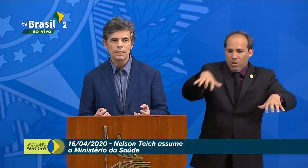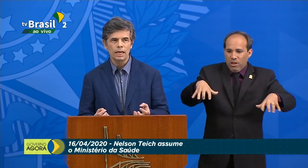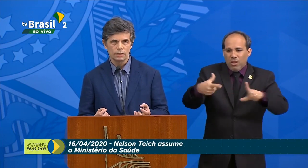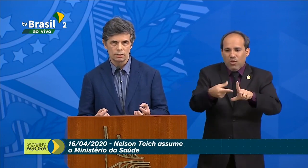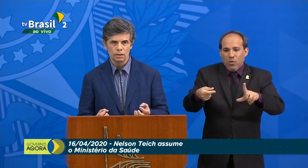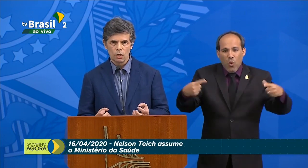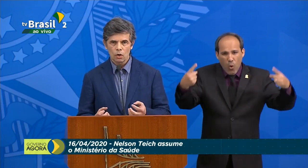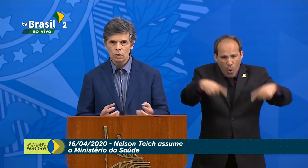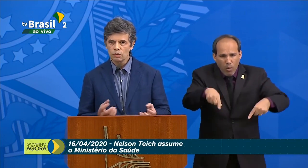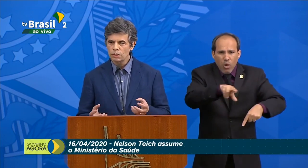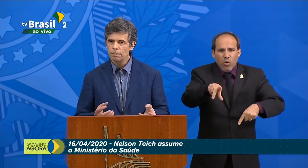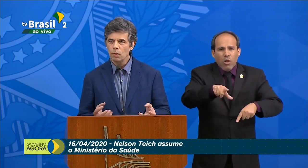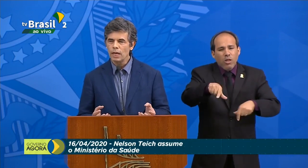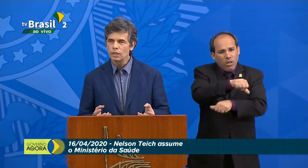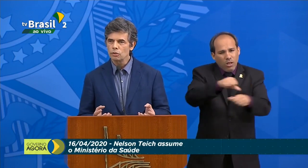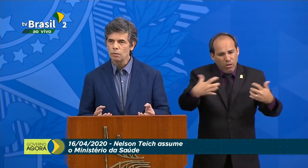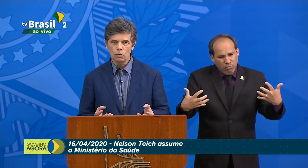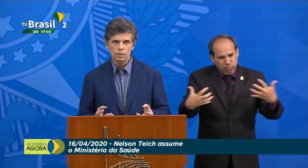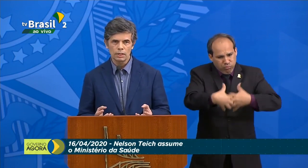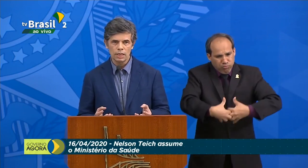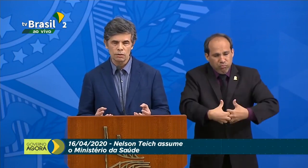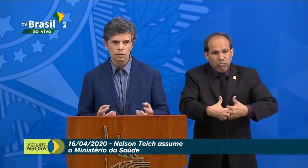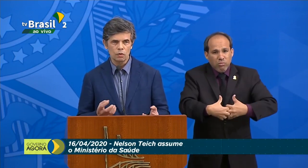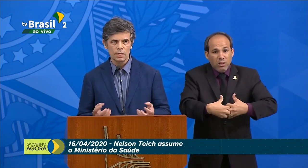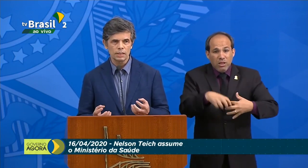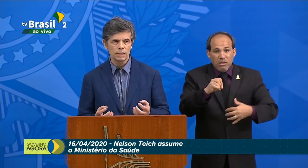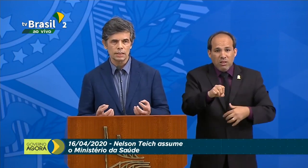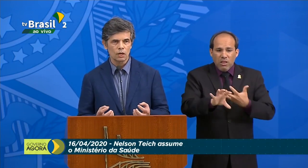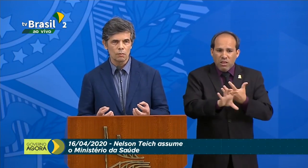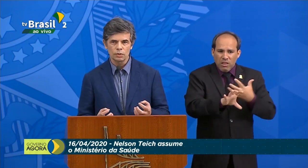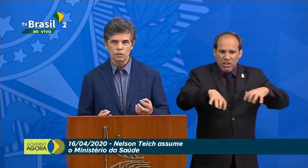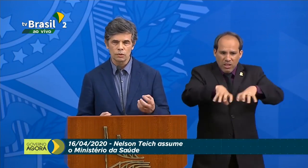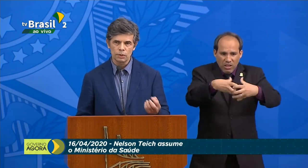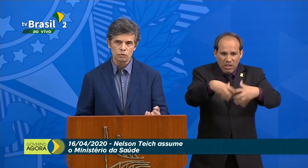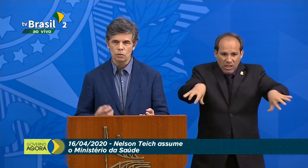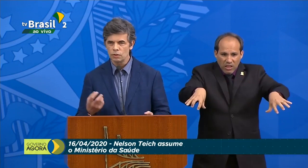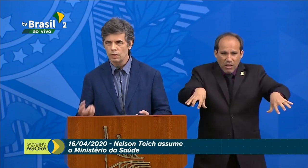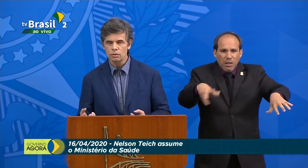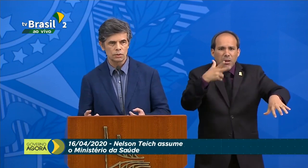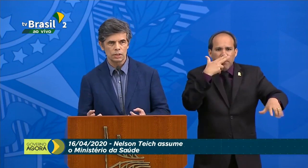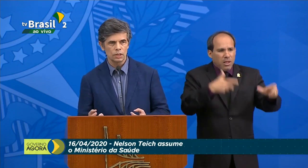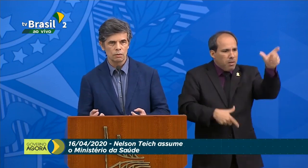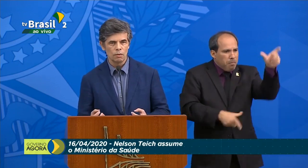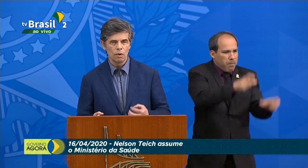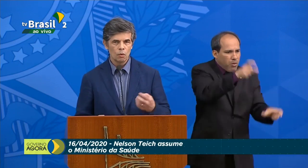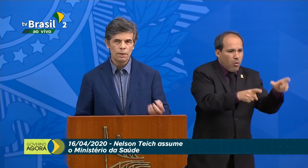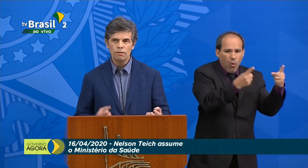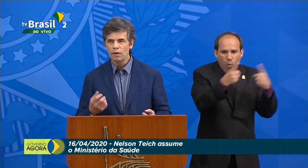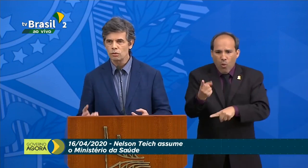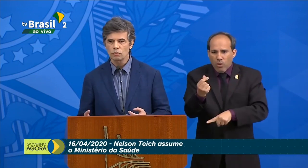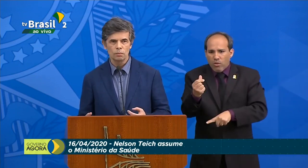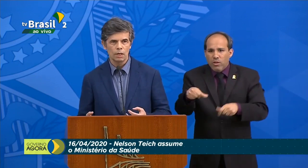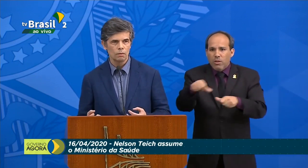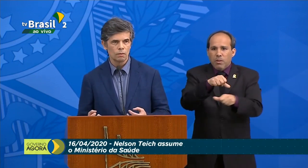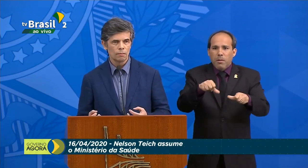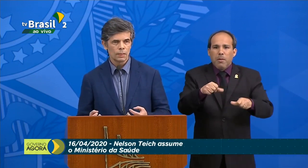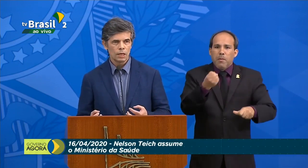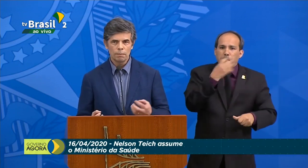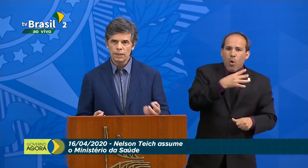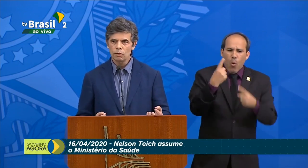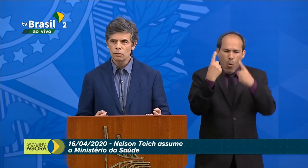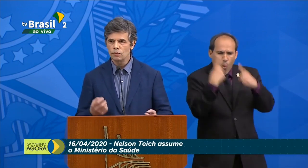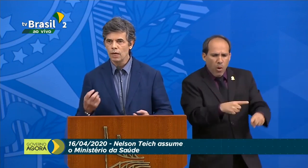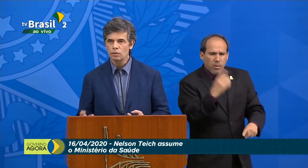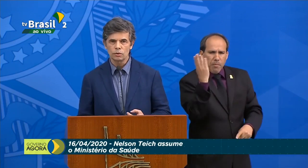complementares. Quando você polariza uma coisa dessa, você começa a tratar como se fosse pessoas versus dinheiro, o bem versus o mal,